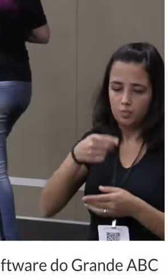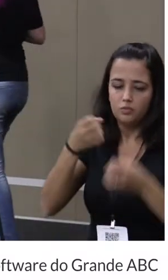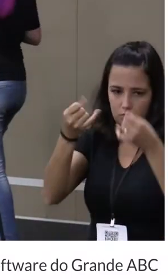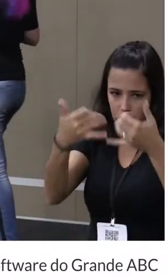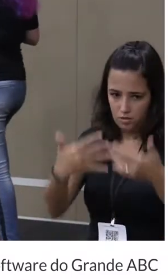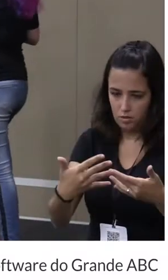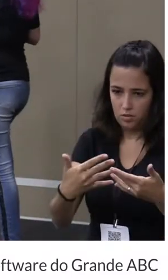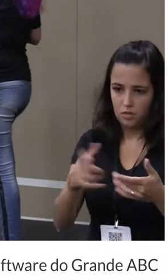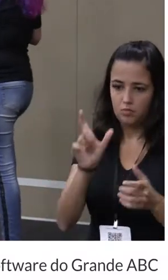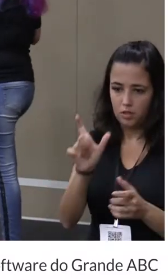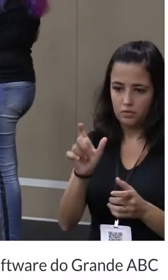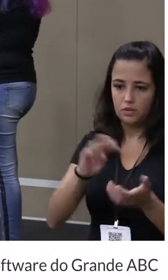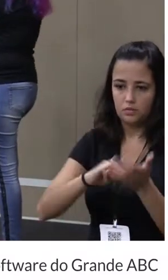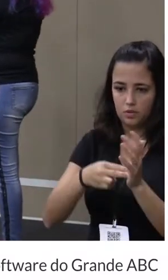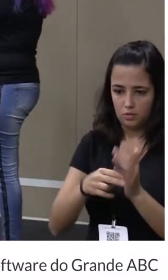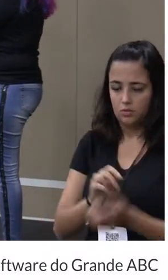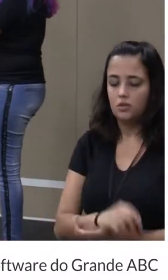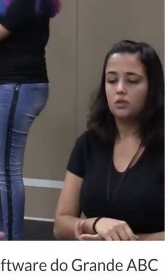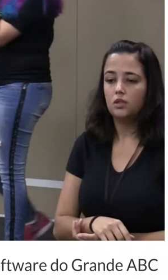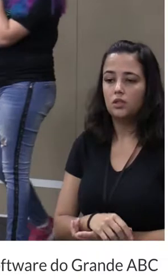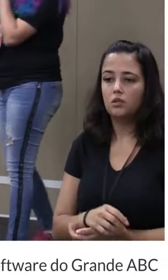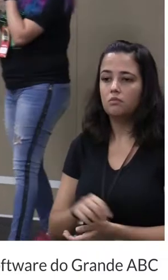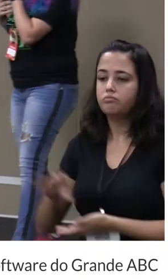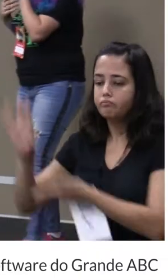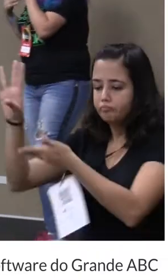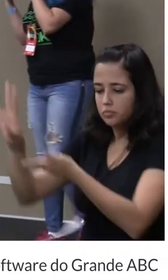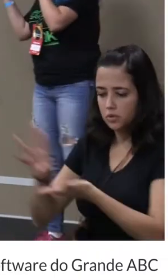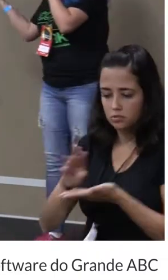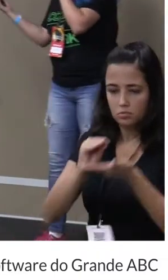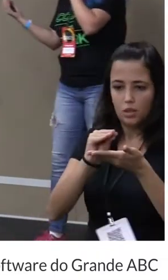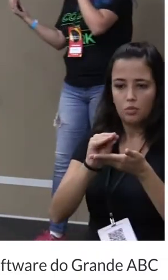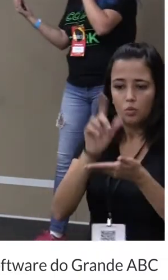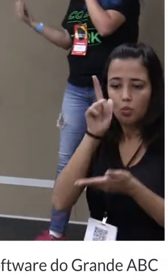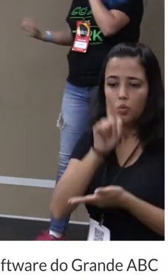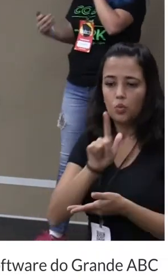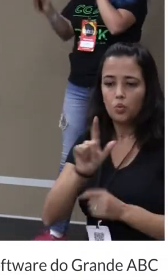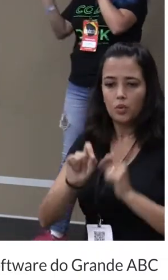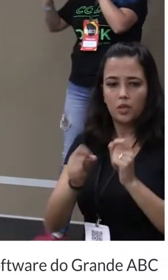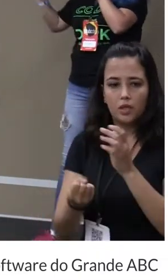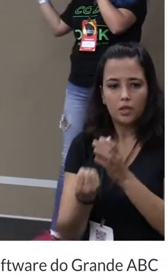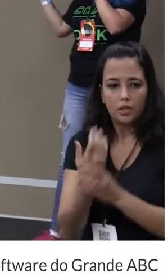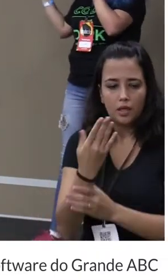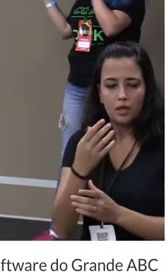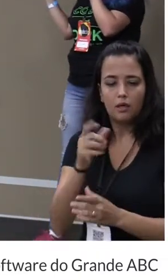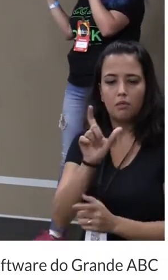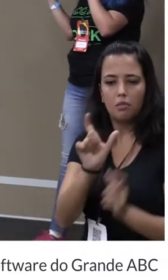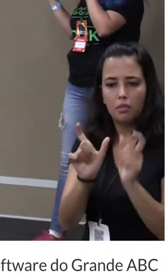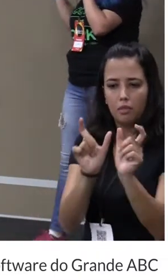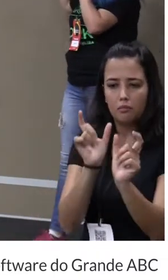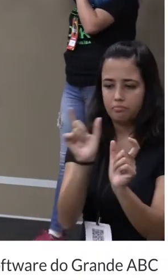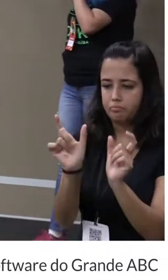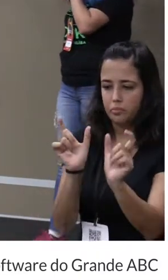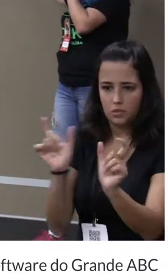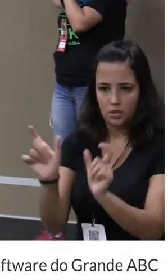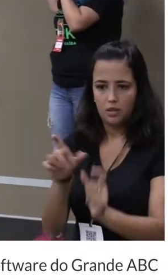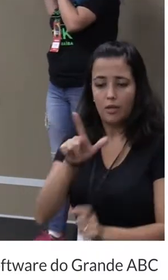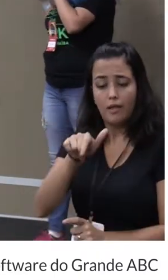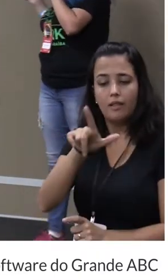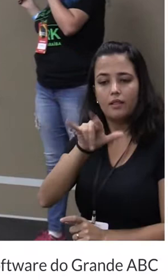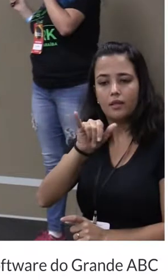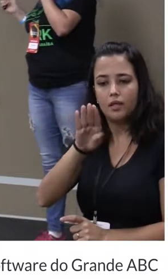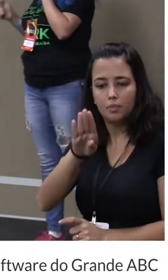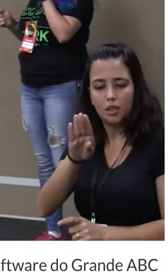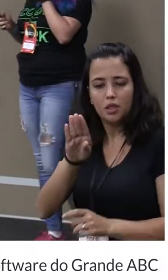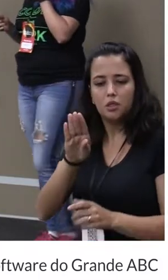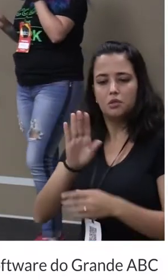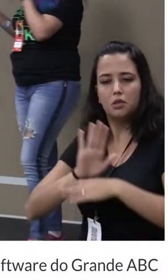Polymer. Isso, eu estou importando para poder ter o poder de criar as minhas tags. Simplesmente, é uma libzinha que